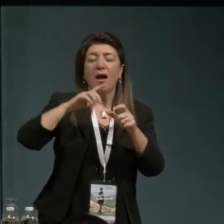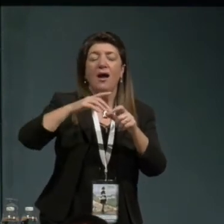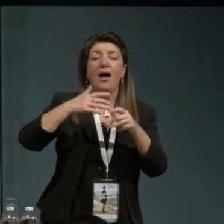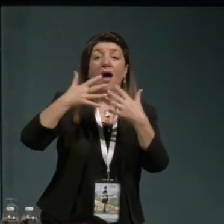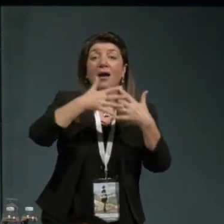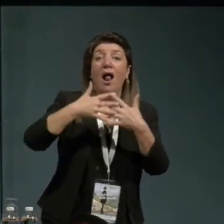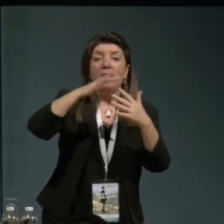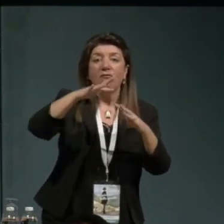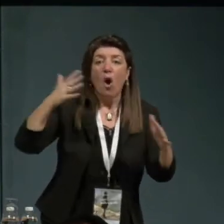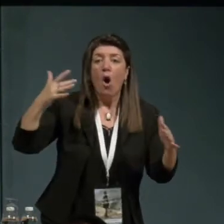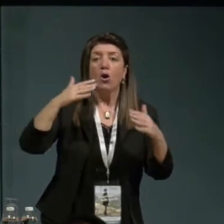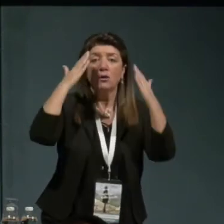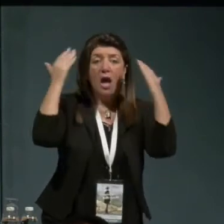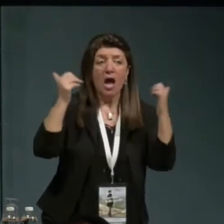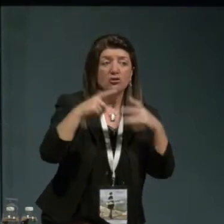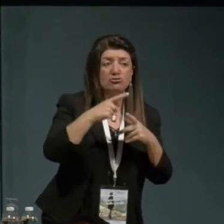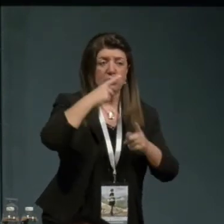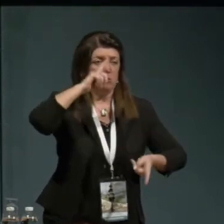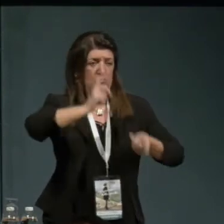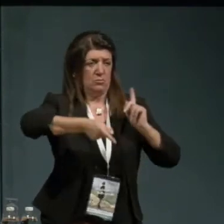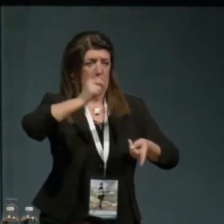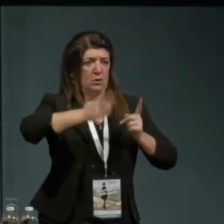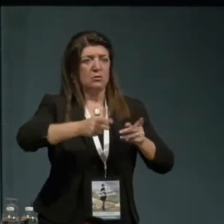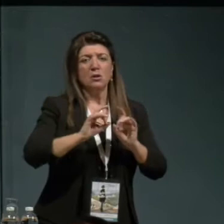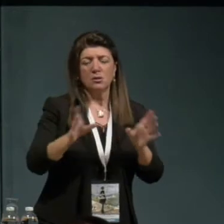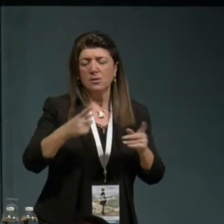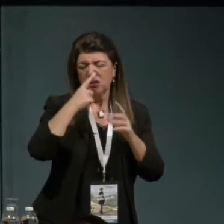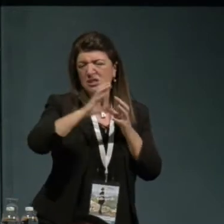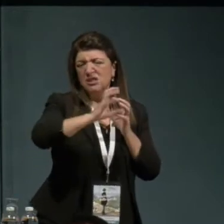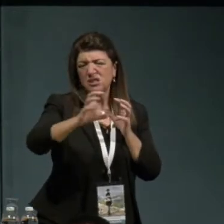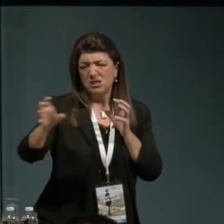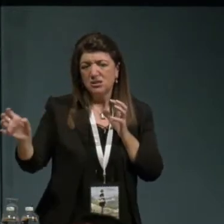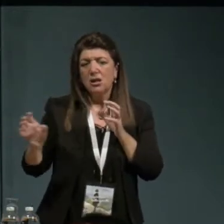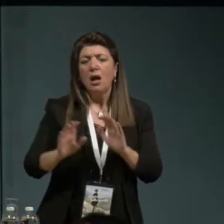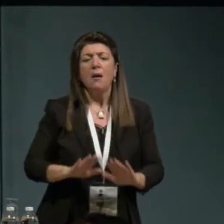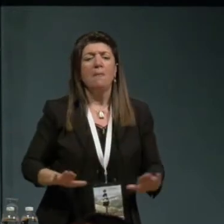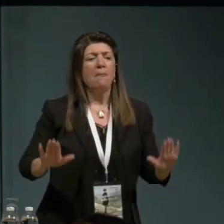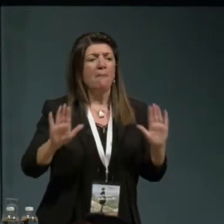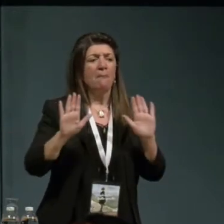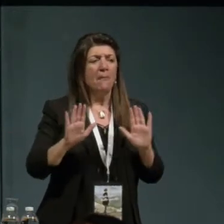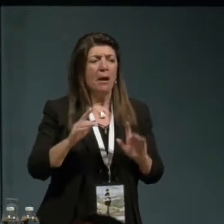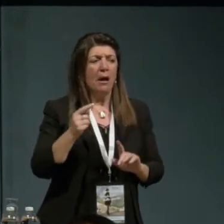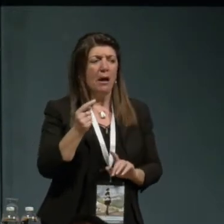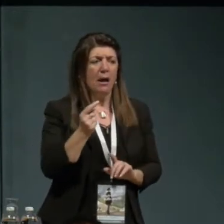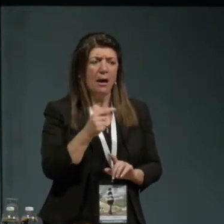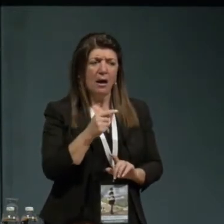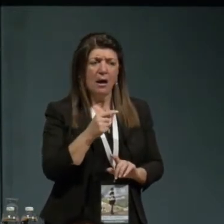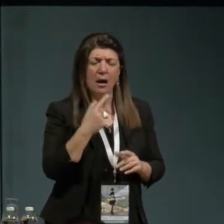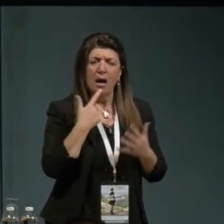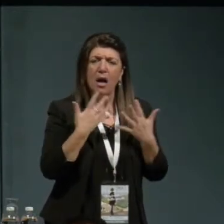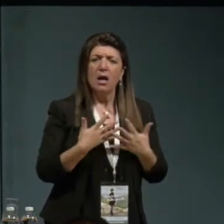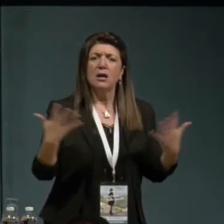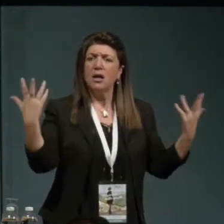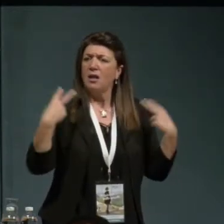socialisti, dittatoriali, i più diversi. Ma che cosa accomuna questo elan vital,